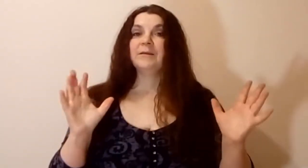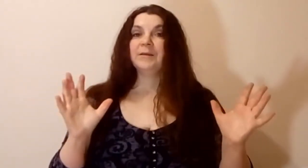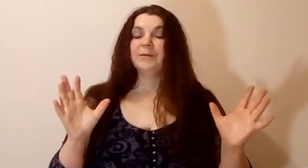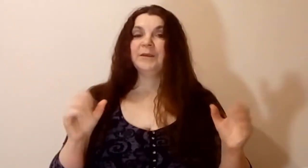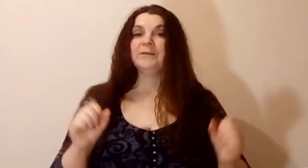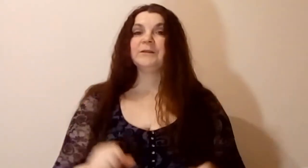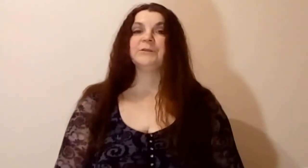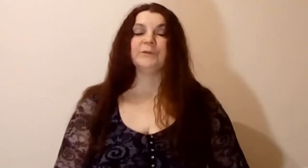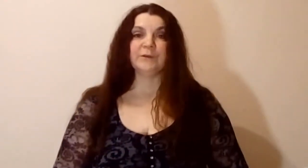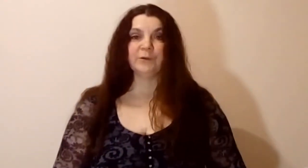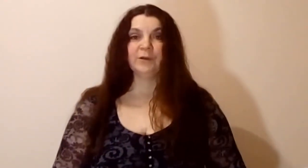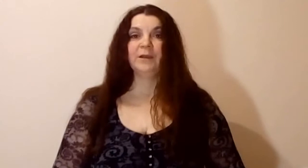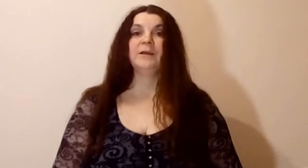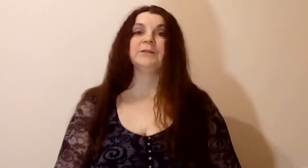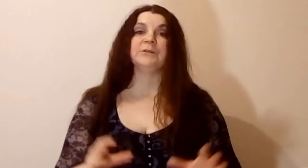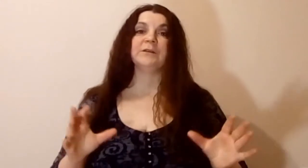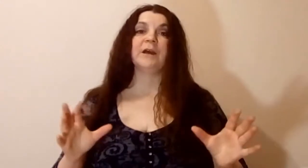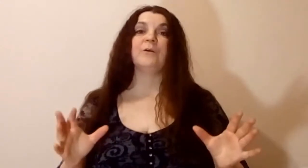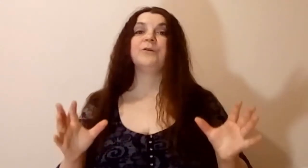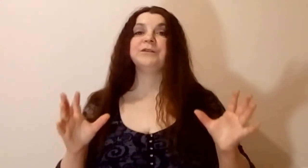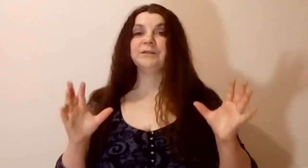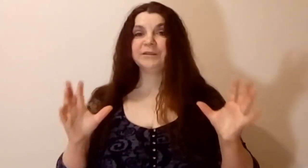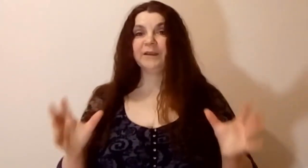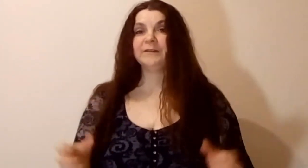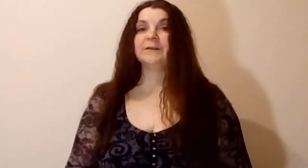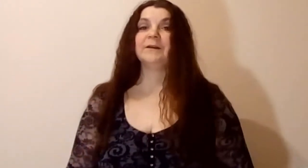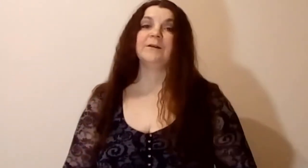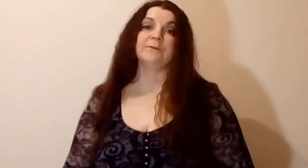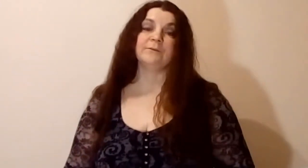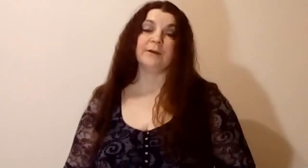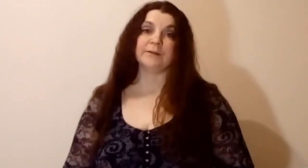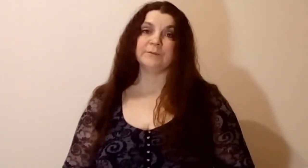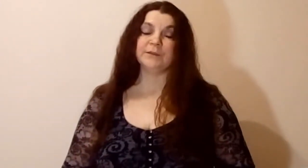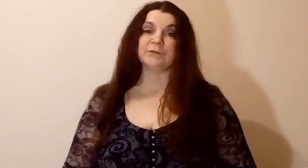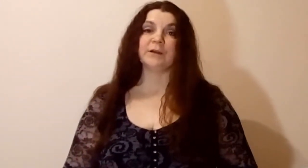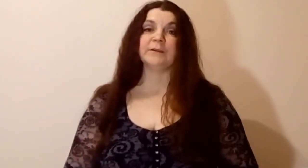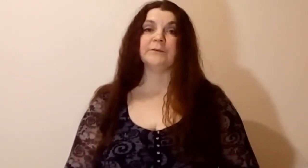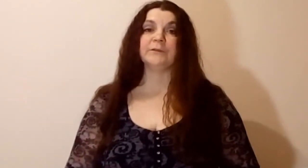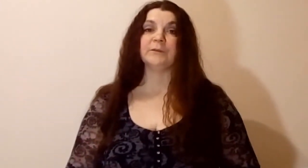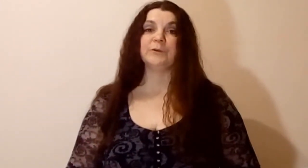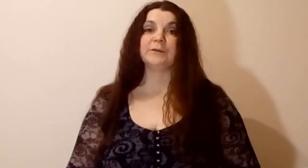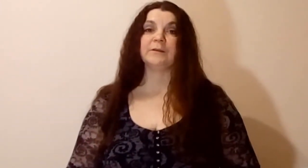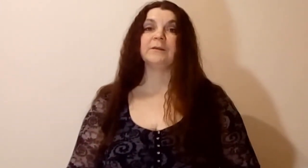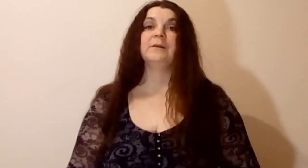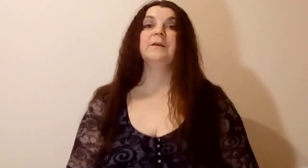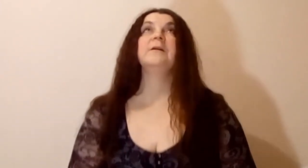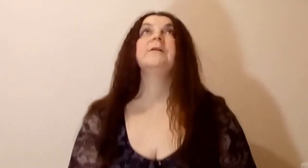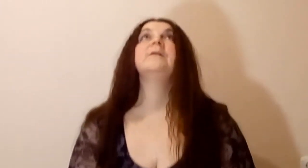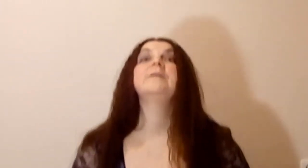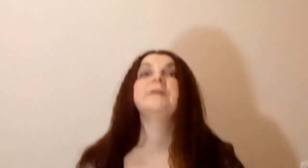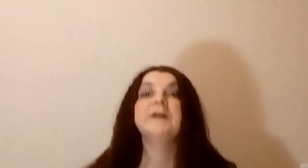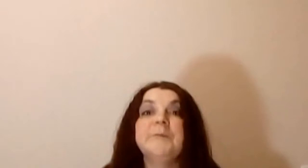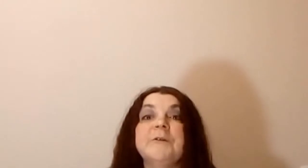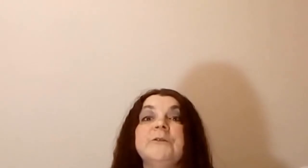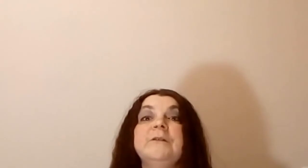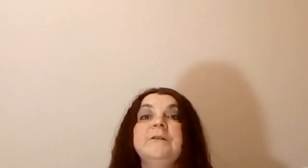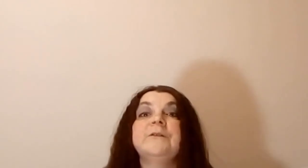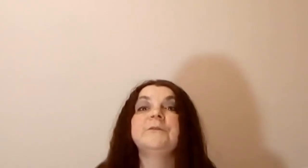Имеется в виду, что я очень часто вас вижу, когда вы смотрите на камеру снизу